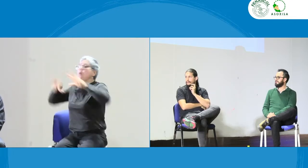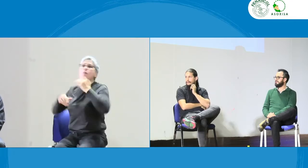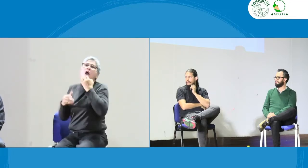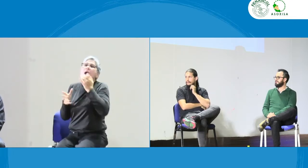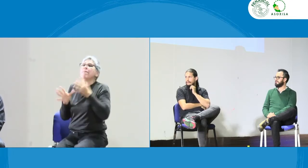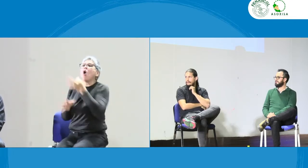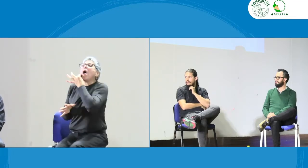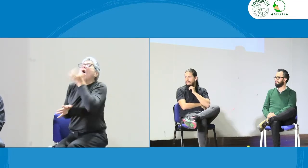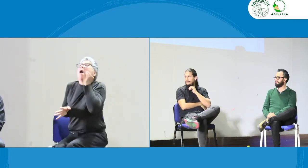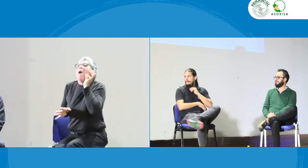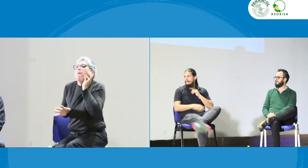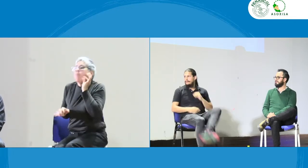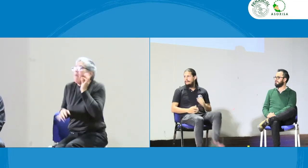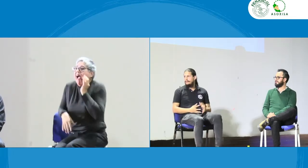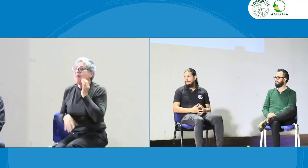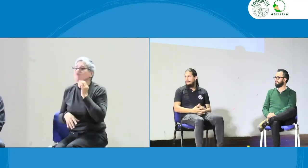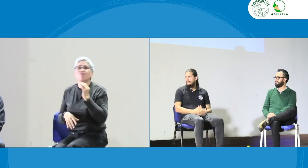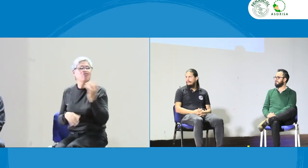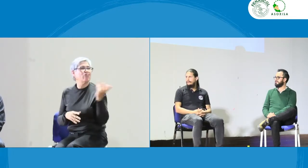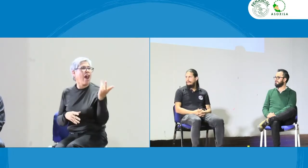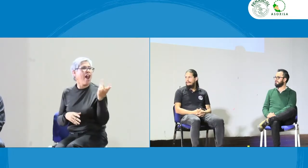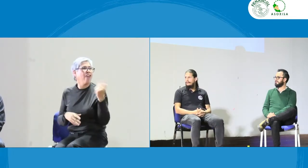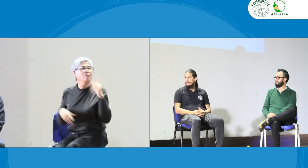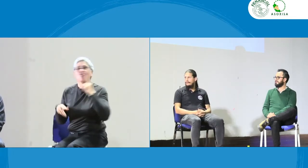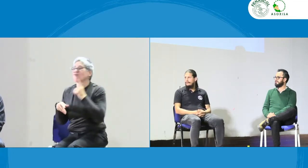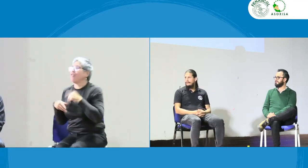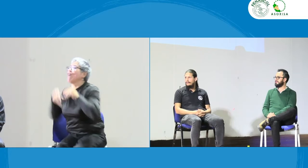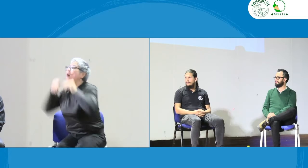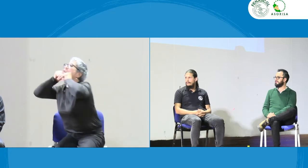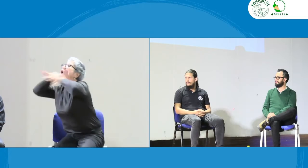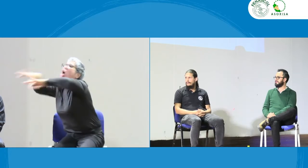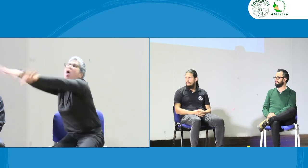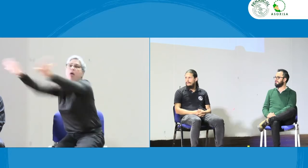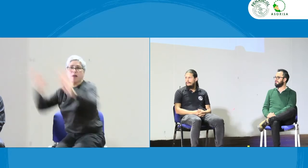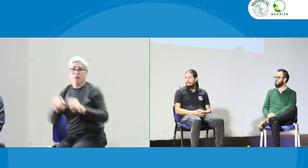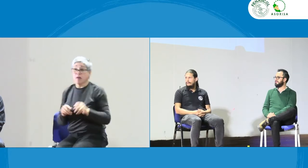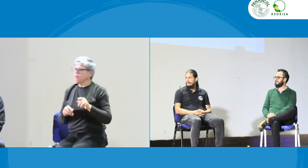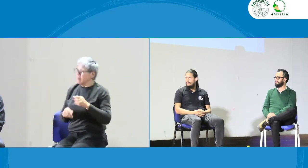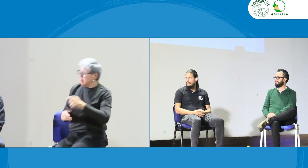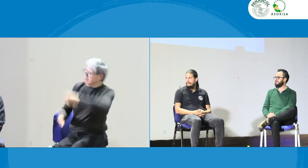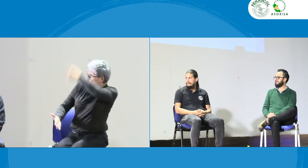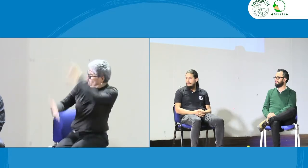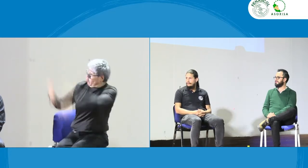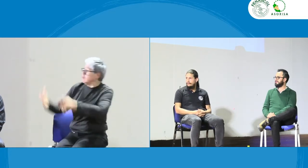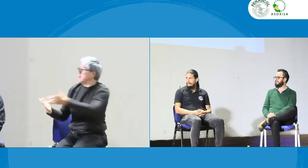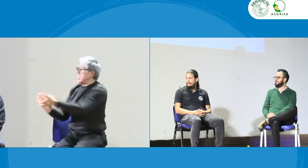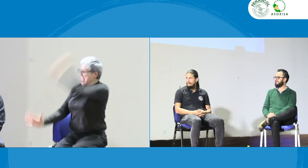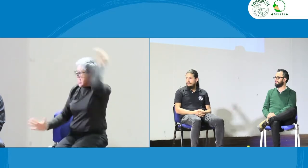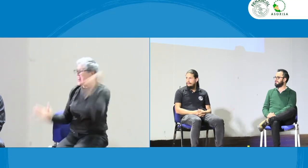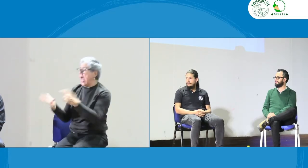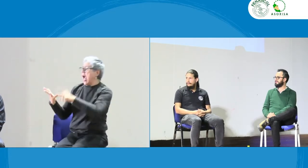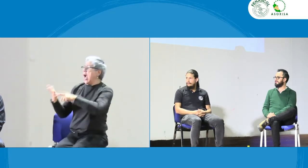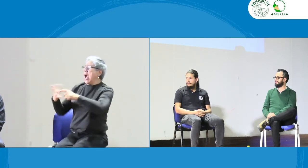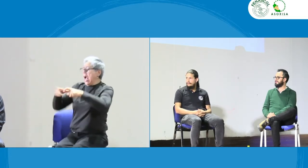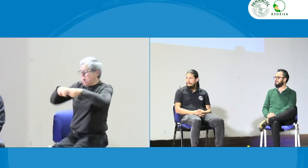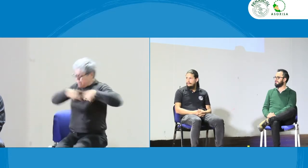sancionatoria, de sanción, ¿sí? Y que las personas sordes también reconozcan